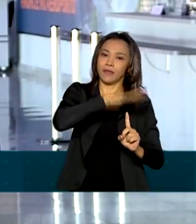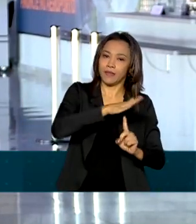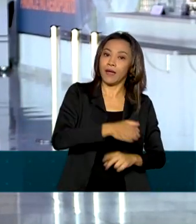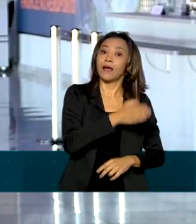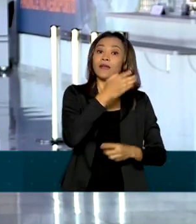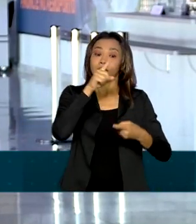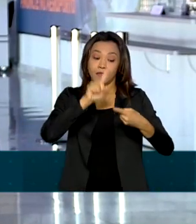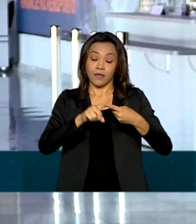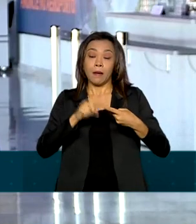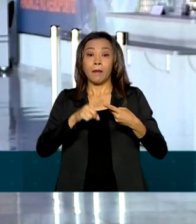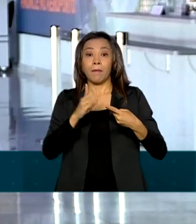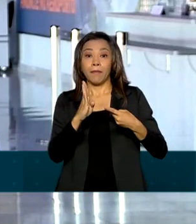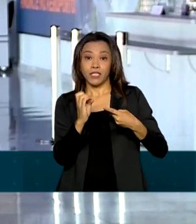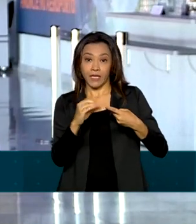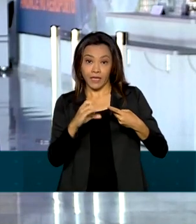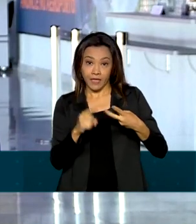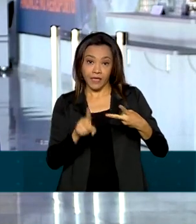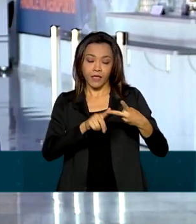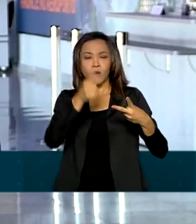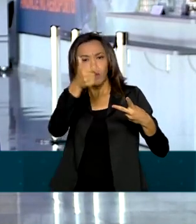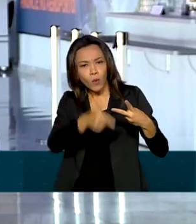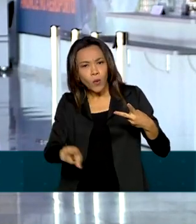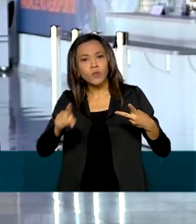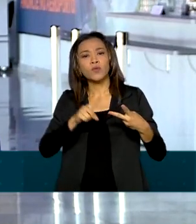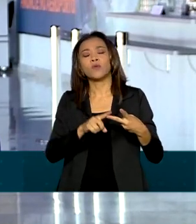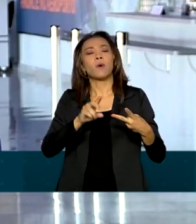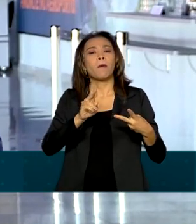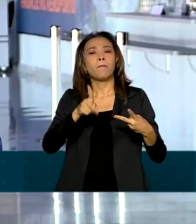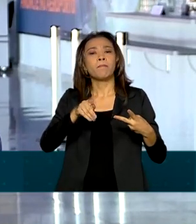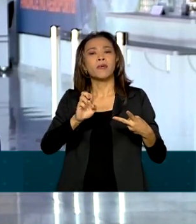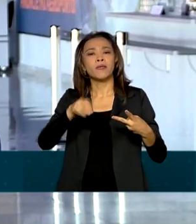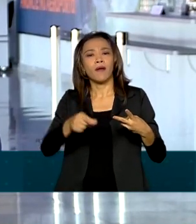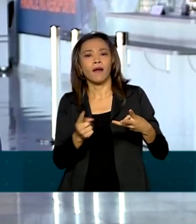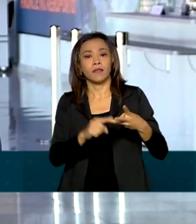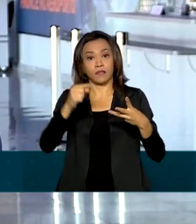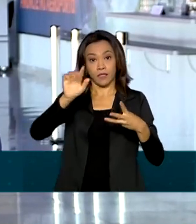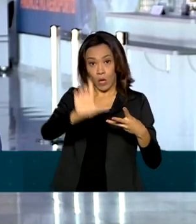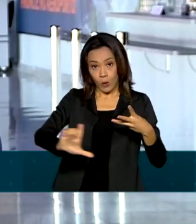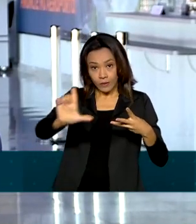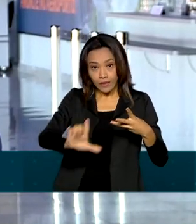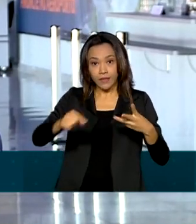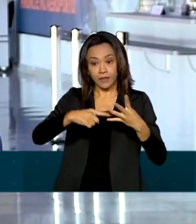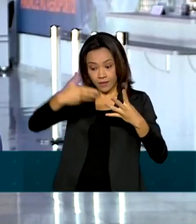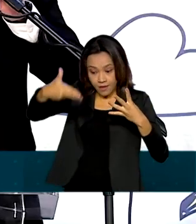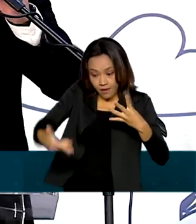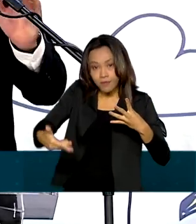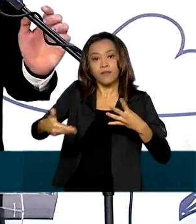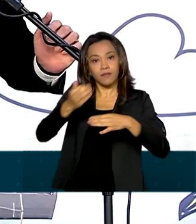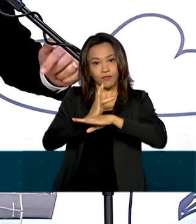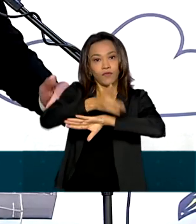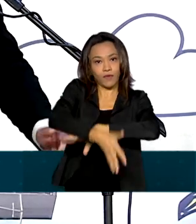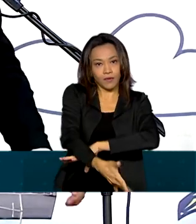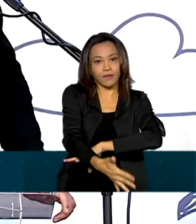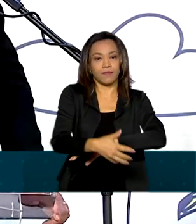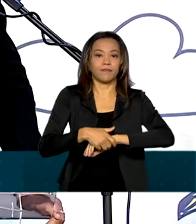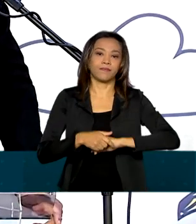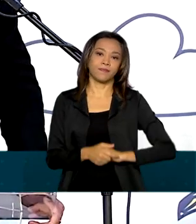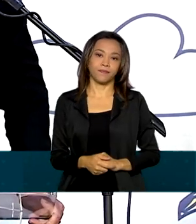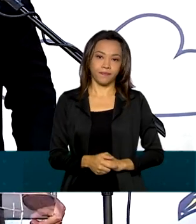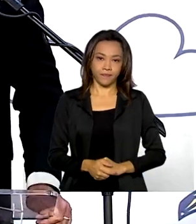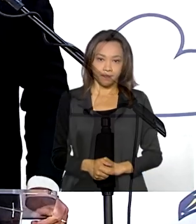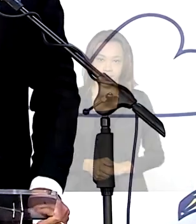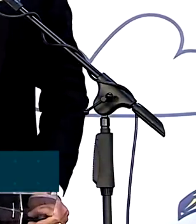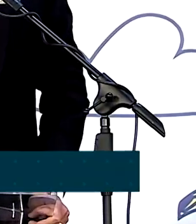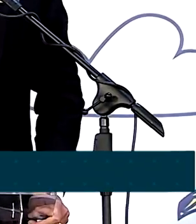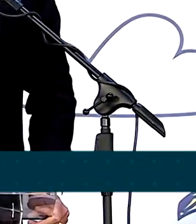Curitiba, o Afonso Pena, em São José dos Pinhais, o de Londrina e este aqui de Foz do Iguaçu. Nós tivemos para este bloco, presidente,